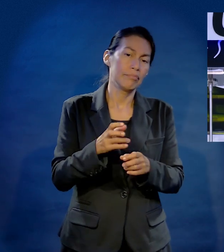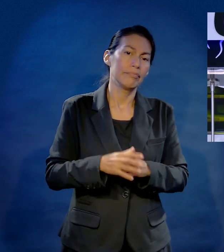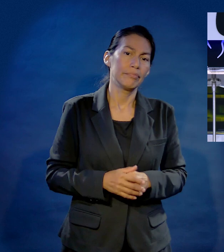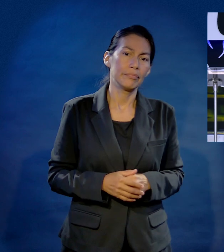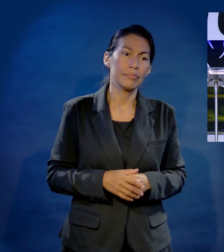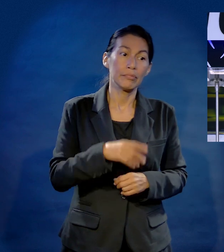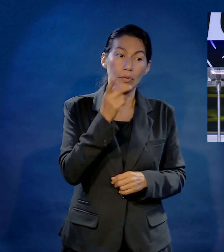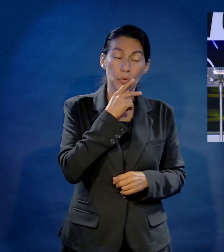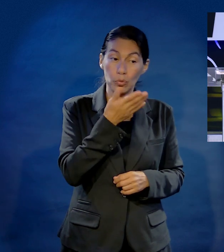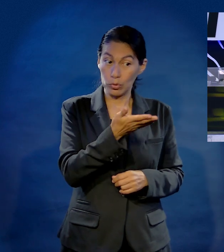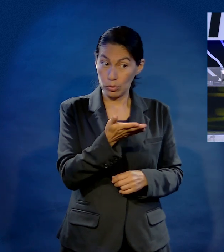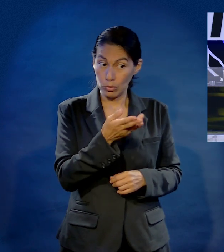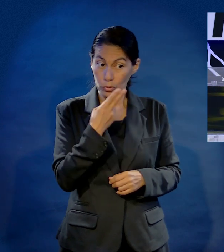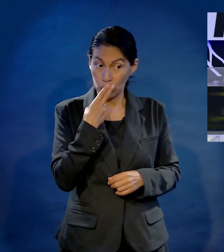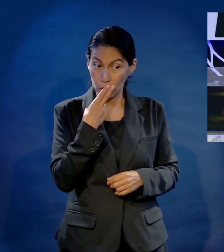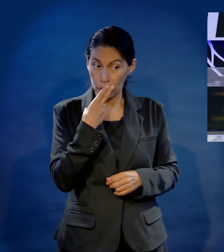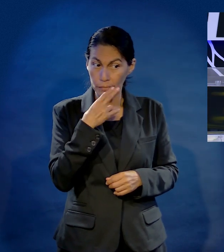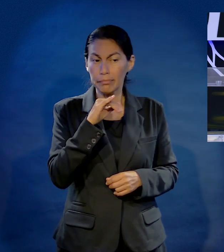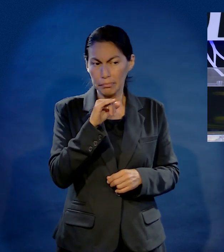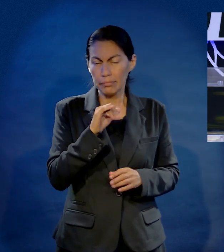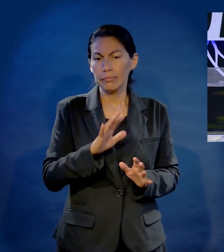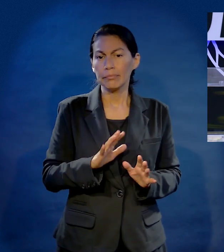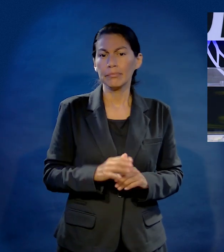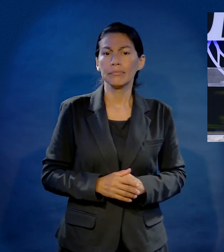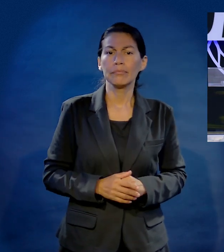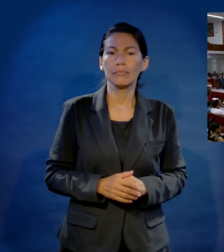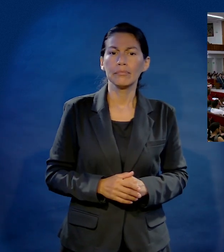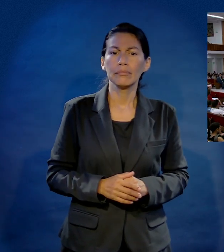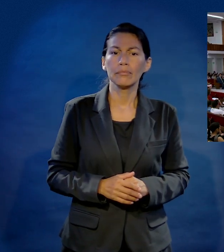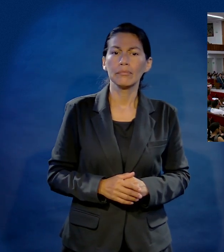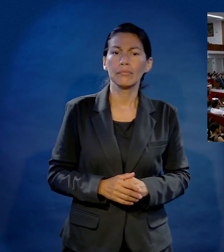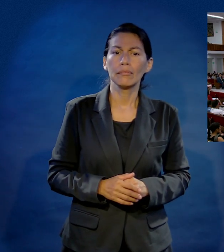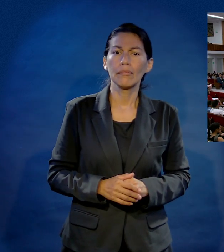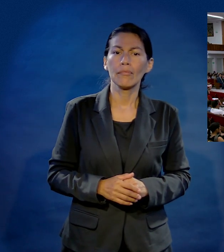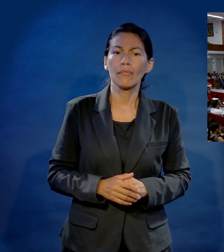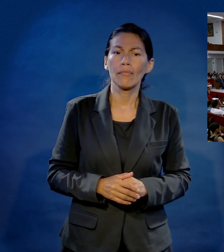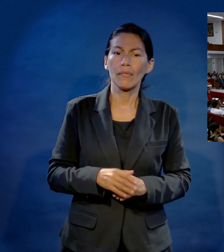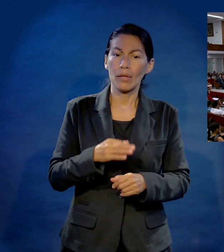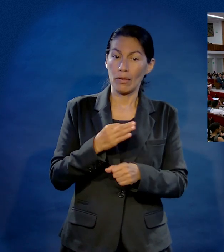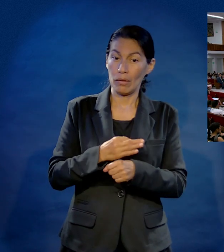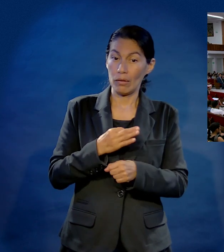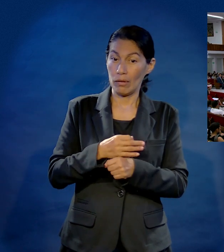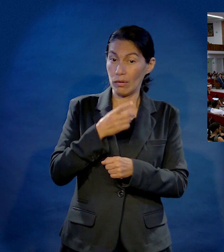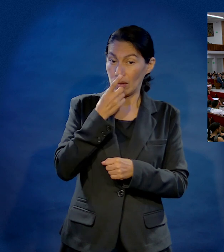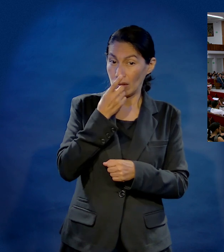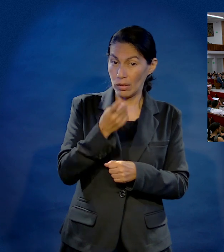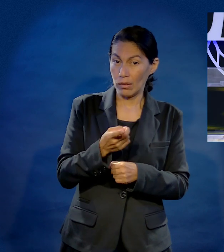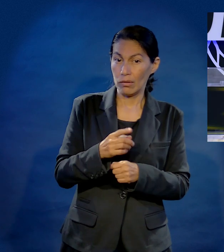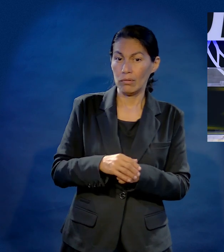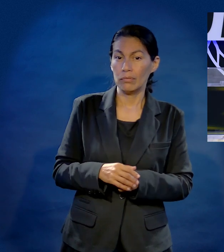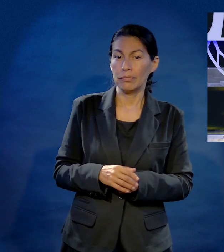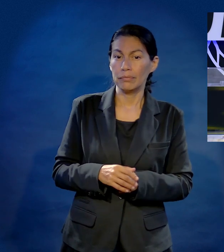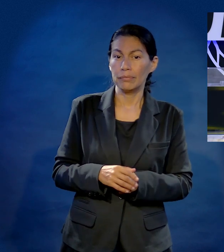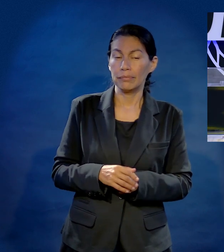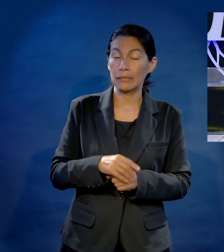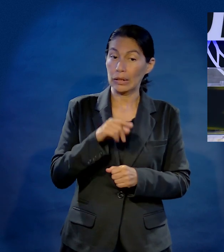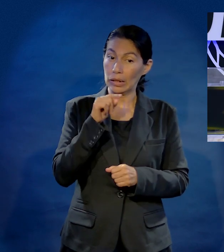Pastor, si usted las va a usar, es el momento. Bueno, hoy así les digo a ustedes. Este